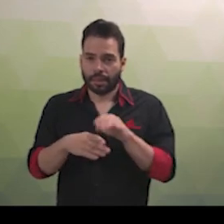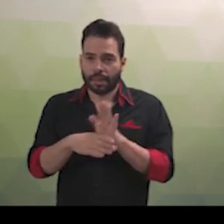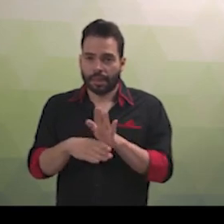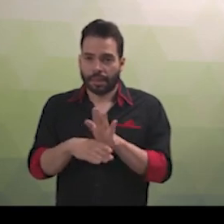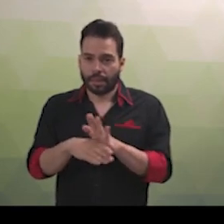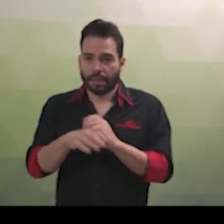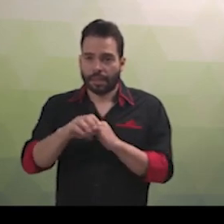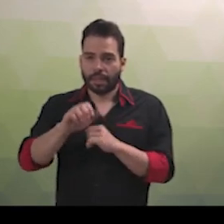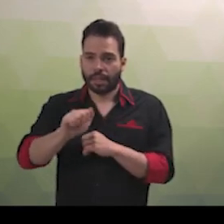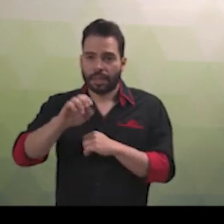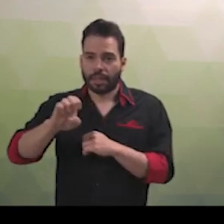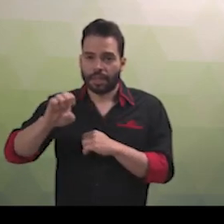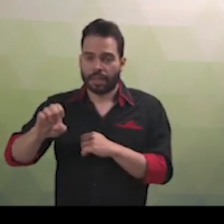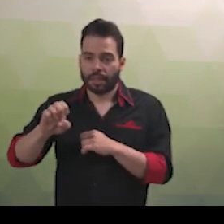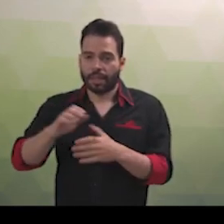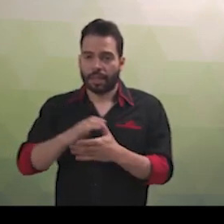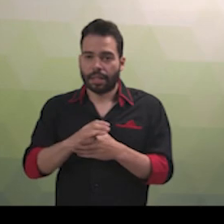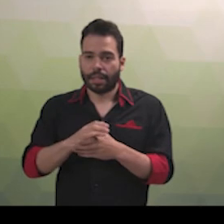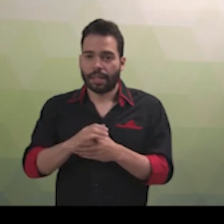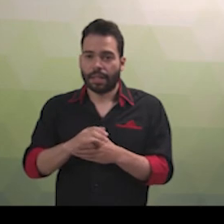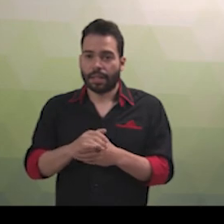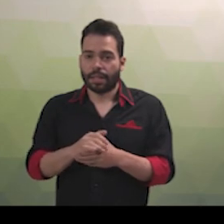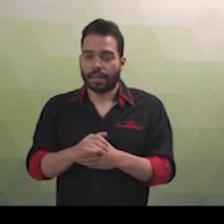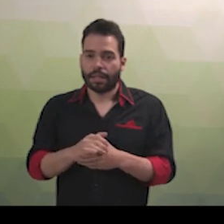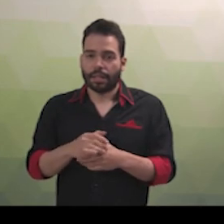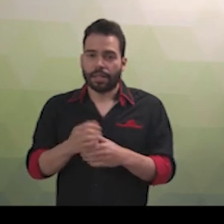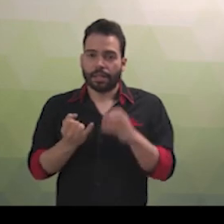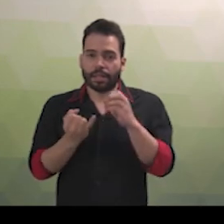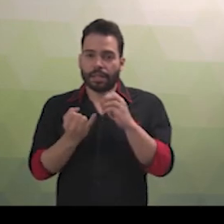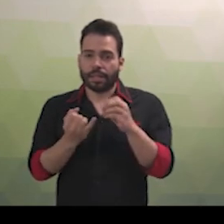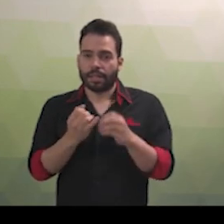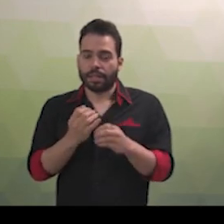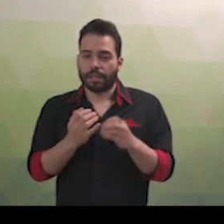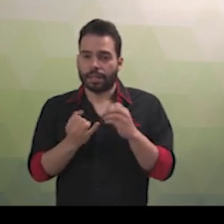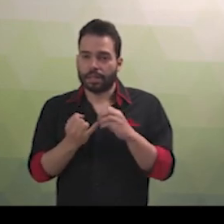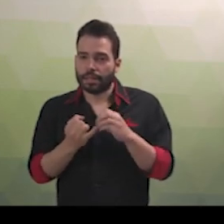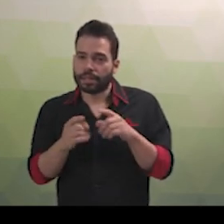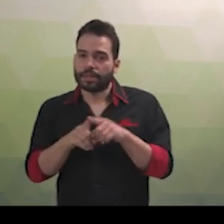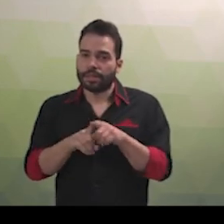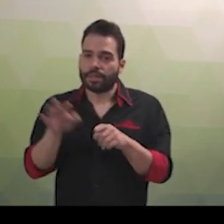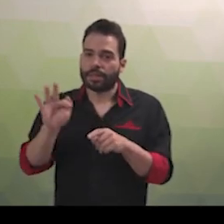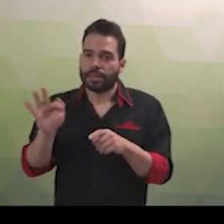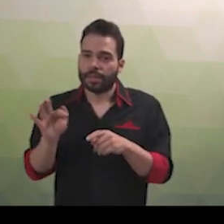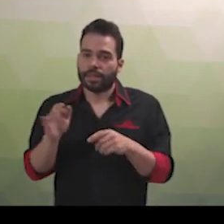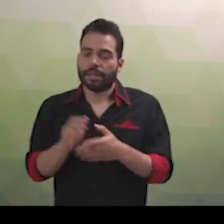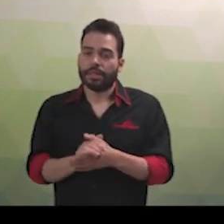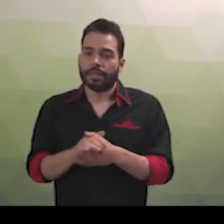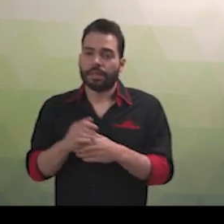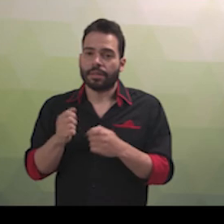devem prover as escolas com tradutor e intérprete de línguas, de libras e língua portuguesa,